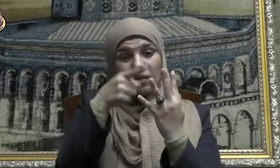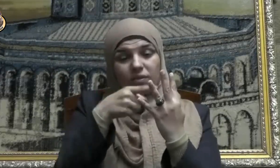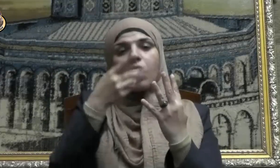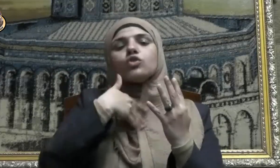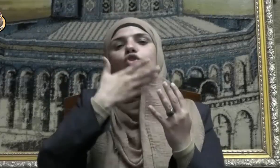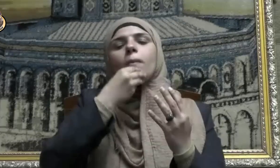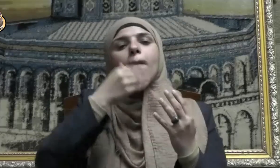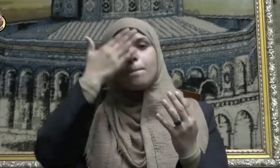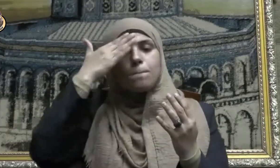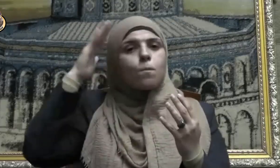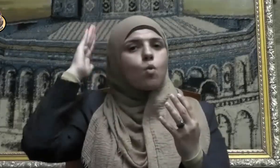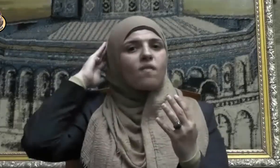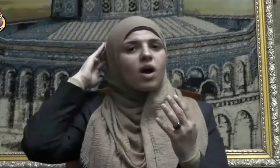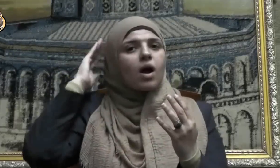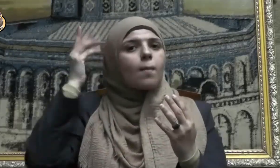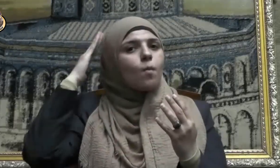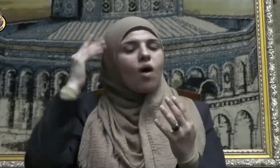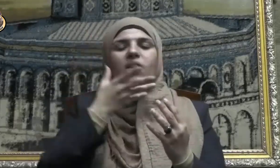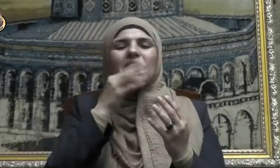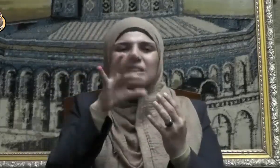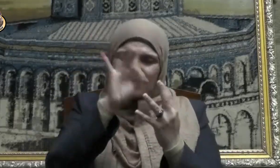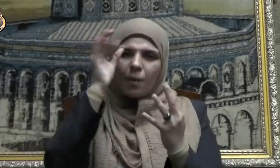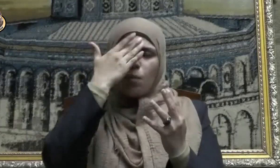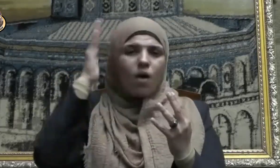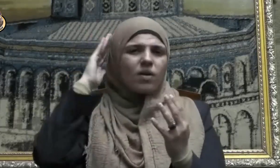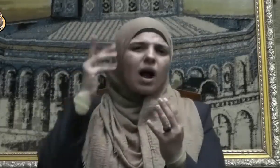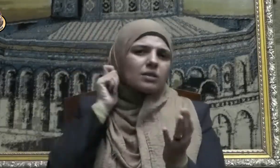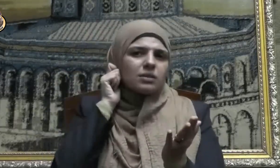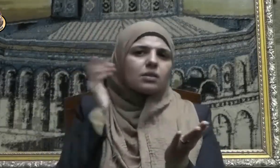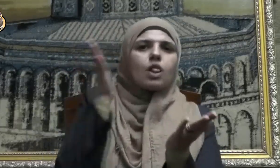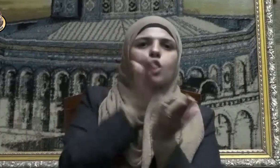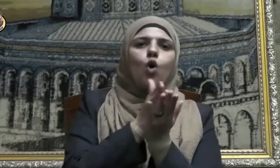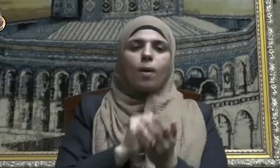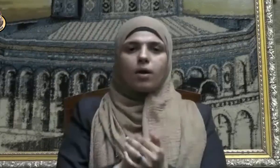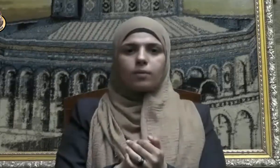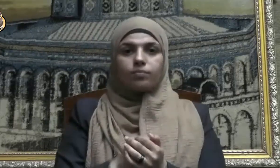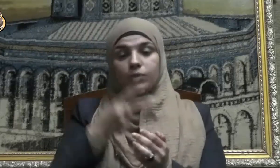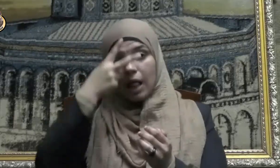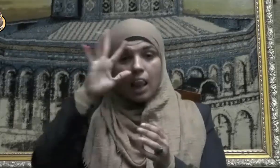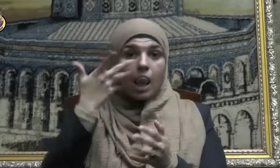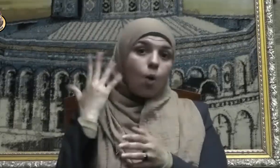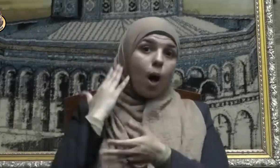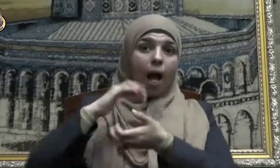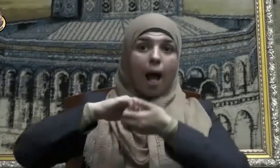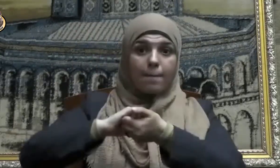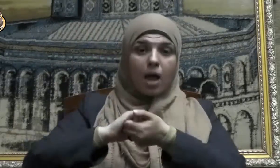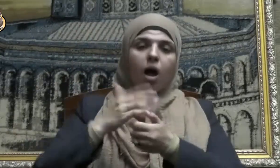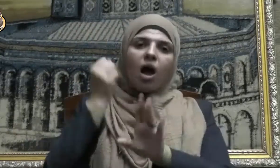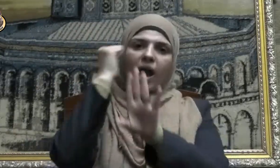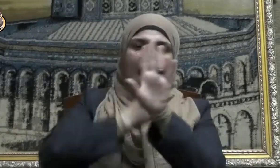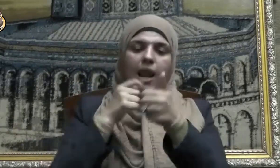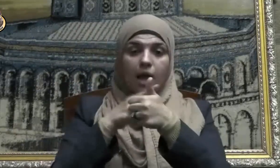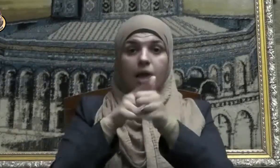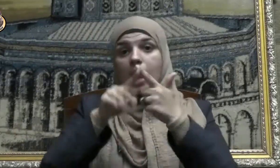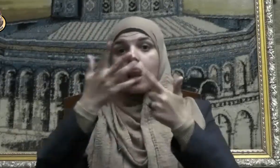فيه خصلة من النفاق حتى يدعها إذا اتمن خان وإذا حدث كذب